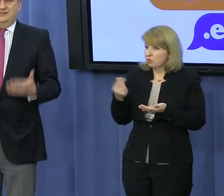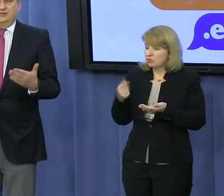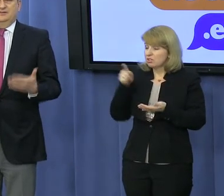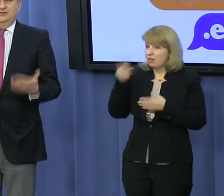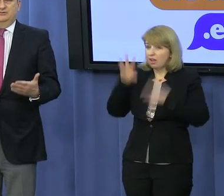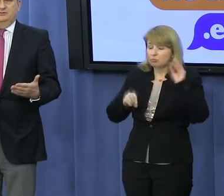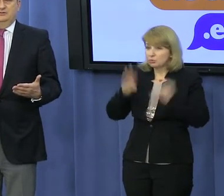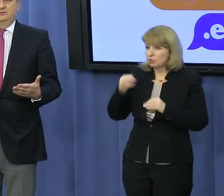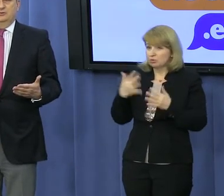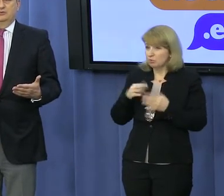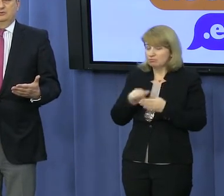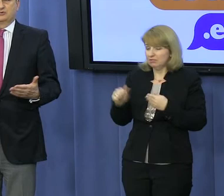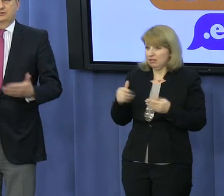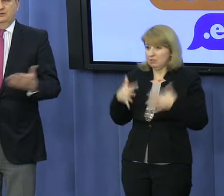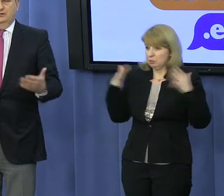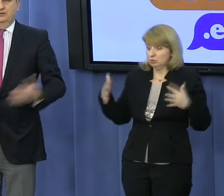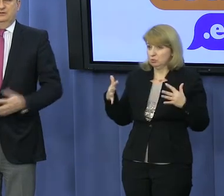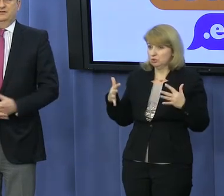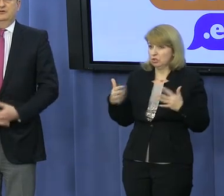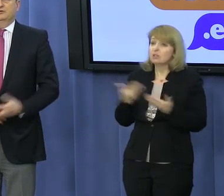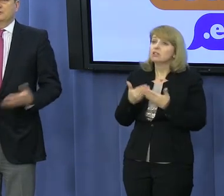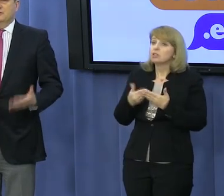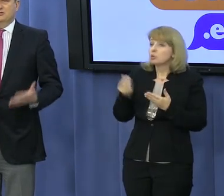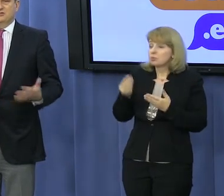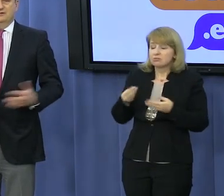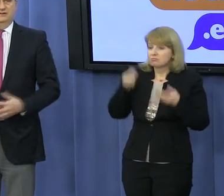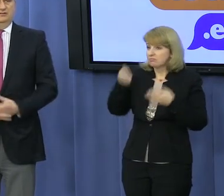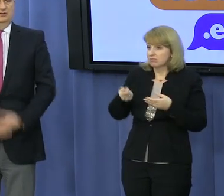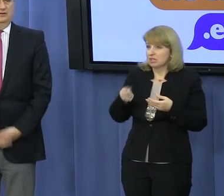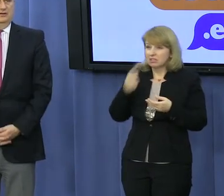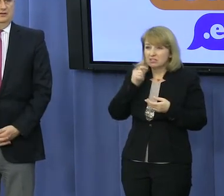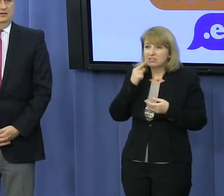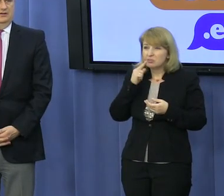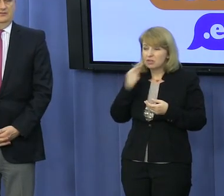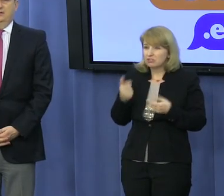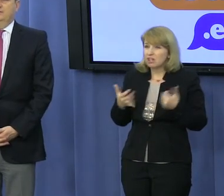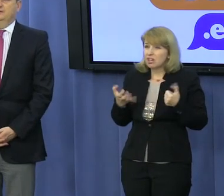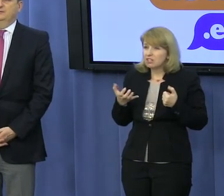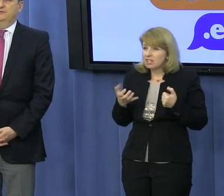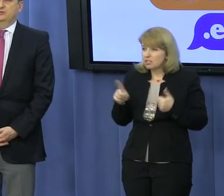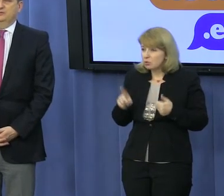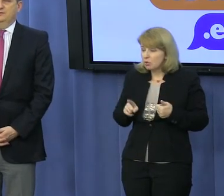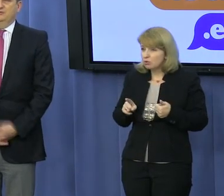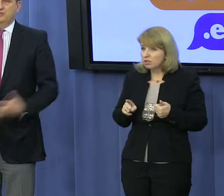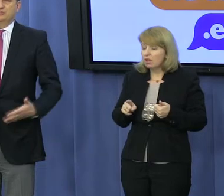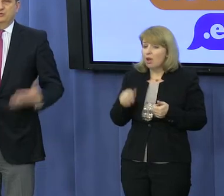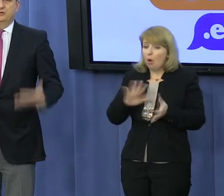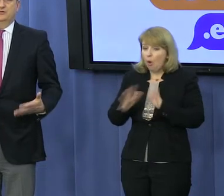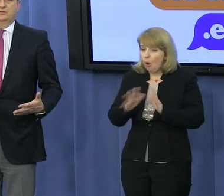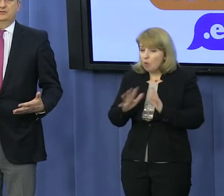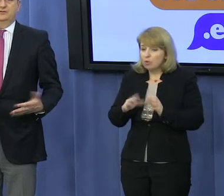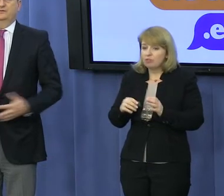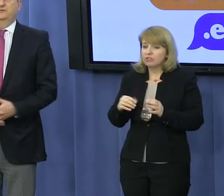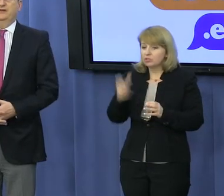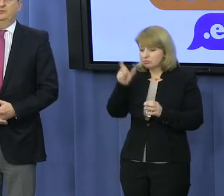Nie stać nas na to, żeby tym ludziom, którzy dostają śmieszne 600 zł na zajmowanie się osobami ciężko